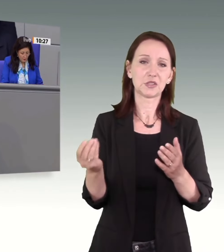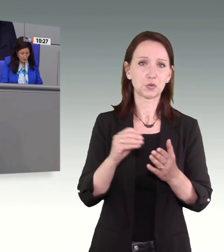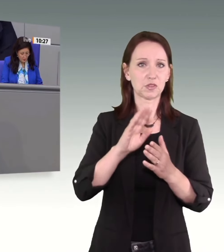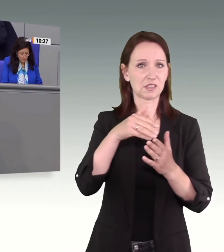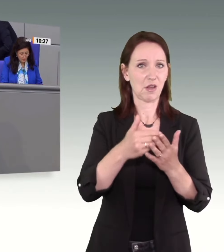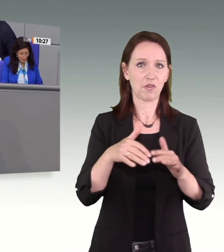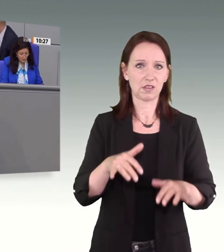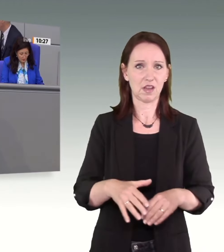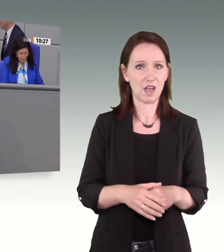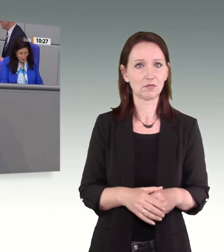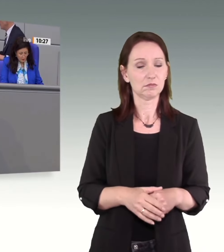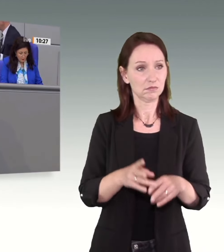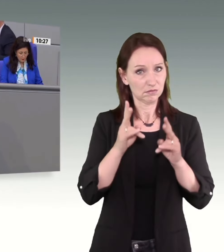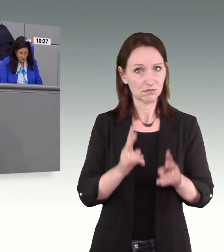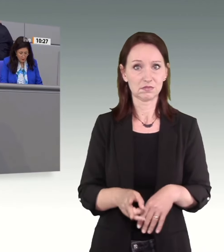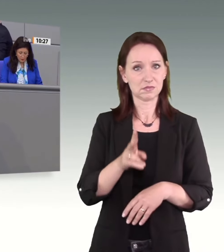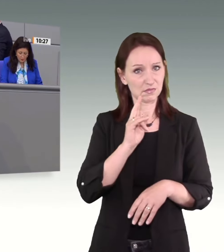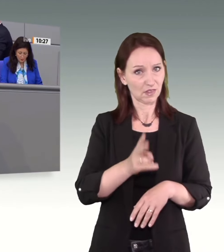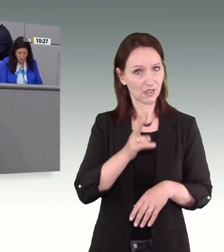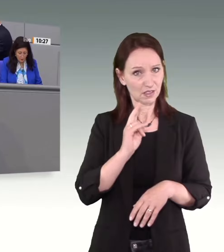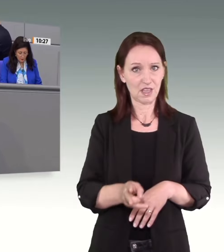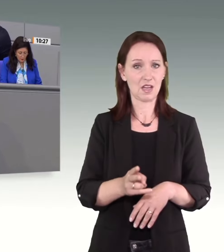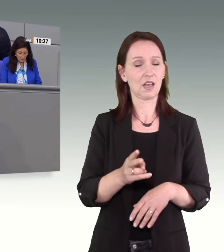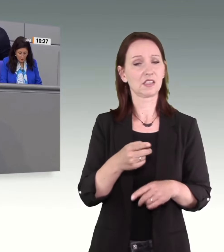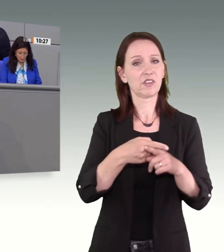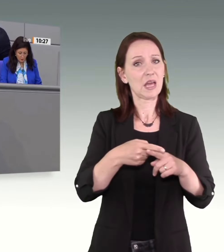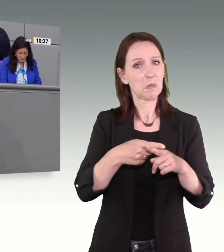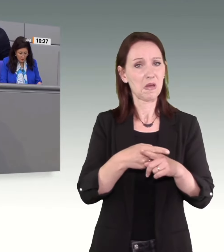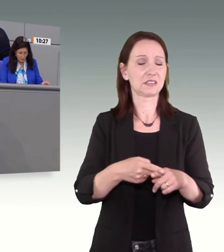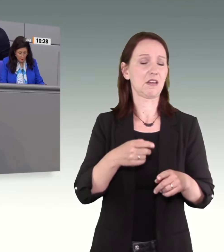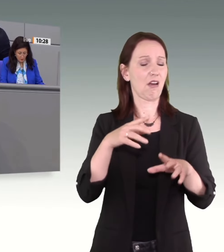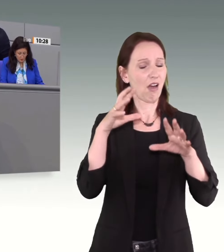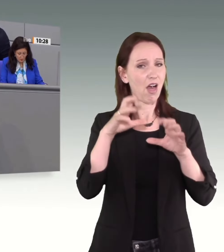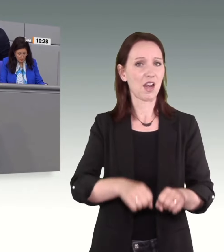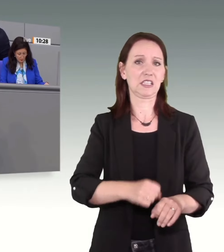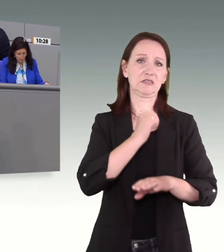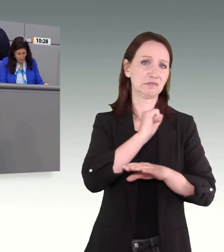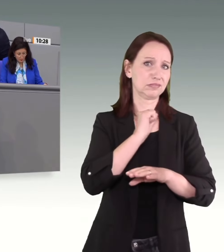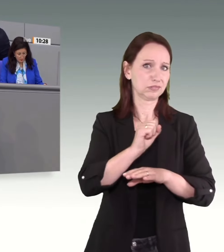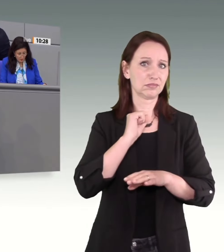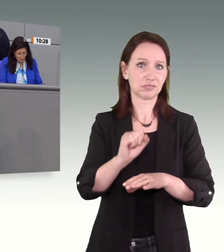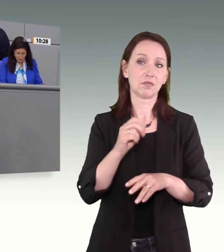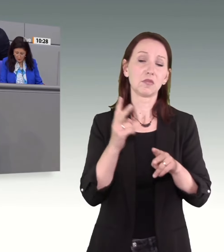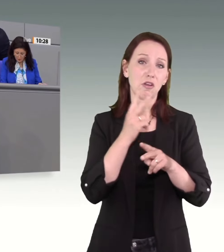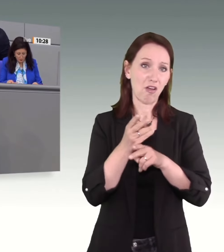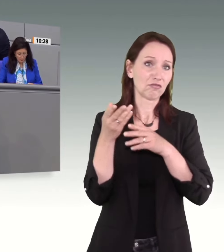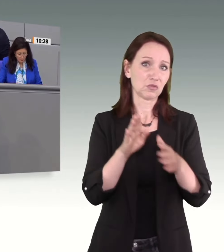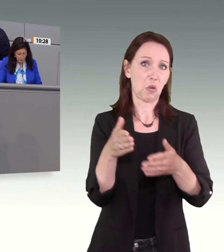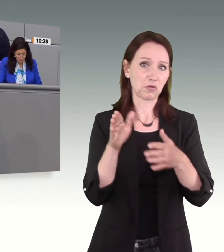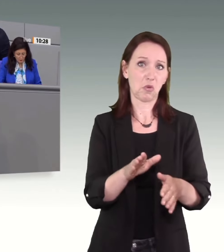Messerangriffen, nicht selten mit tödlichem Ausgang, sexuellen Übergriffen und Gewalt gegen Frauen lesen.